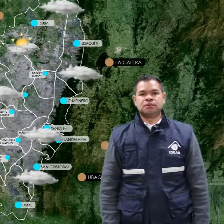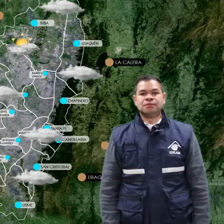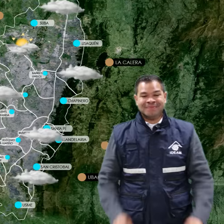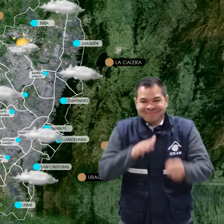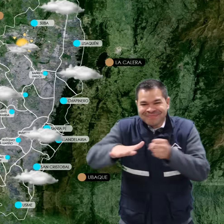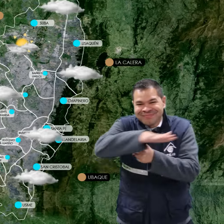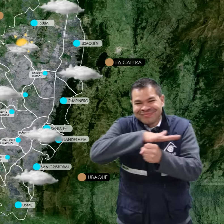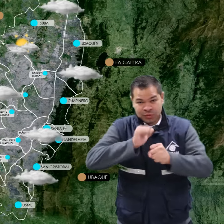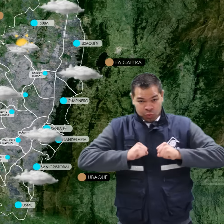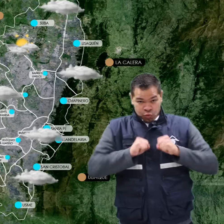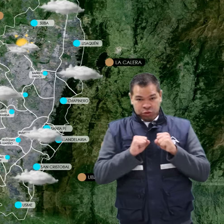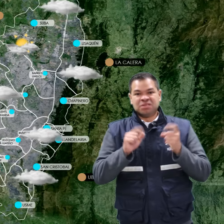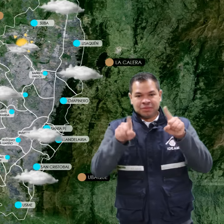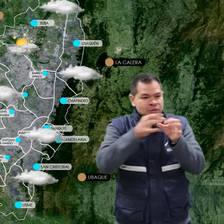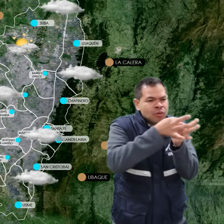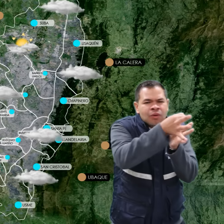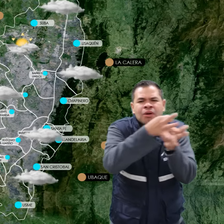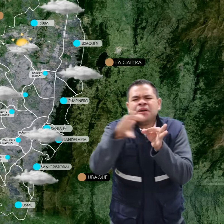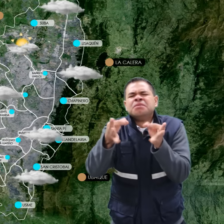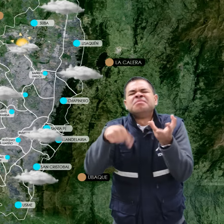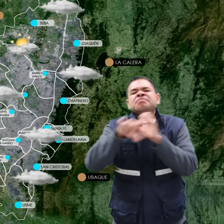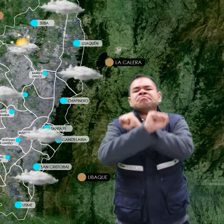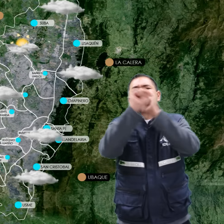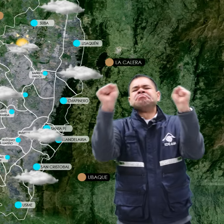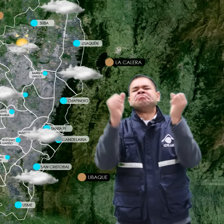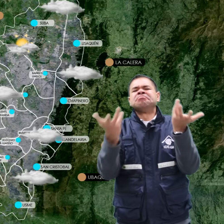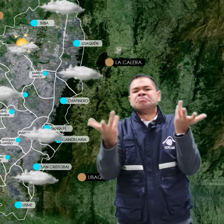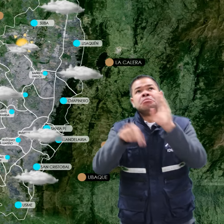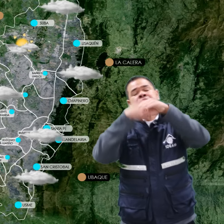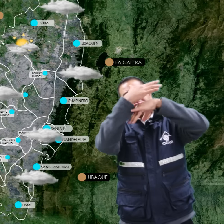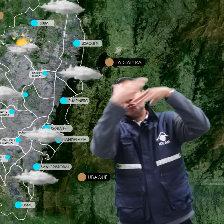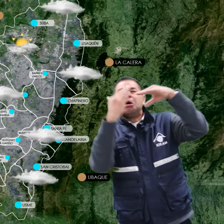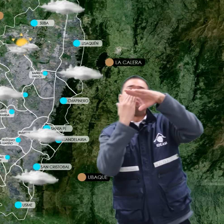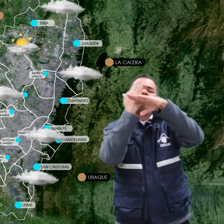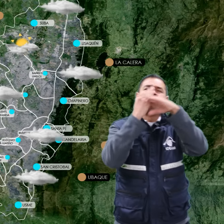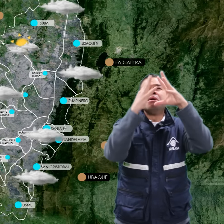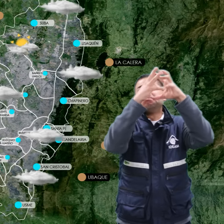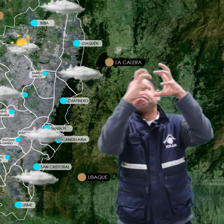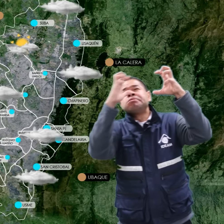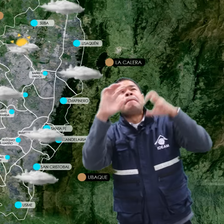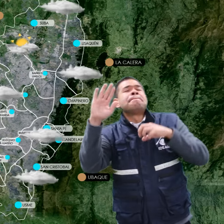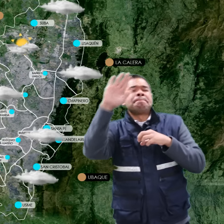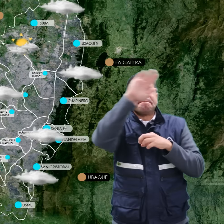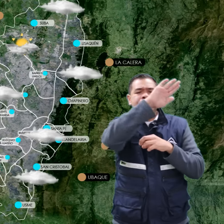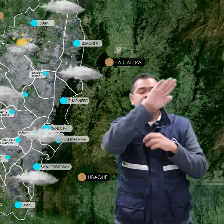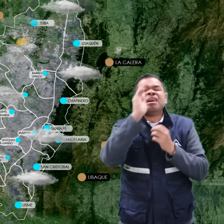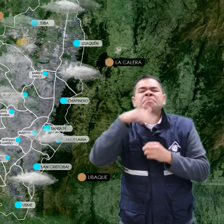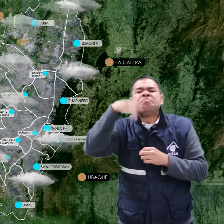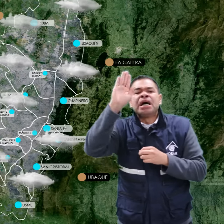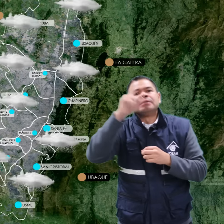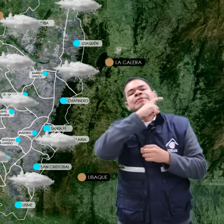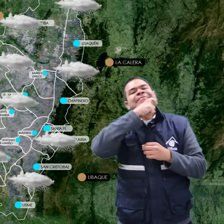Para la ciudad de Bogotá y La Sabana, en el transcurso de la mañana se prevé condiciones de cielo entre parcial y mayormente nublado, predominando las condiciones